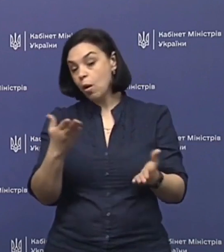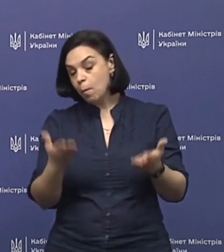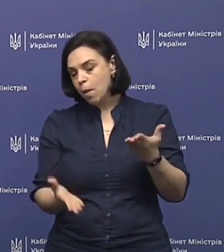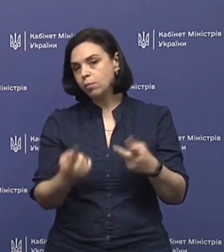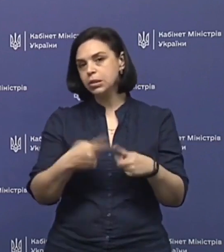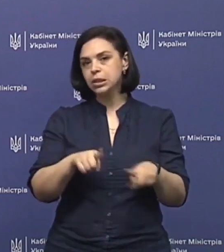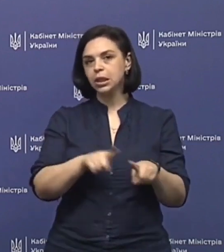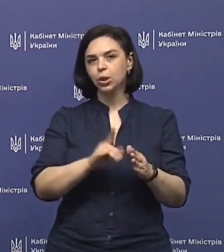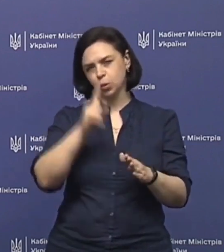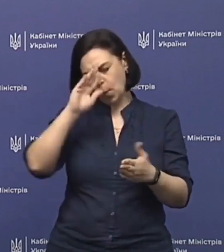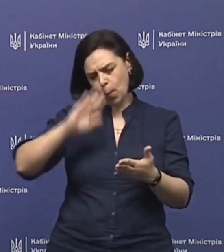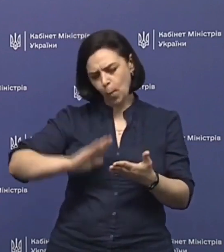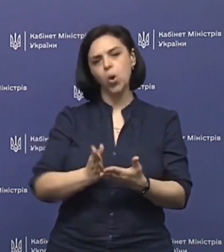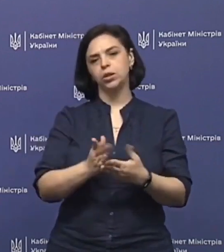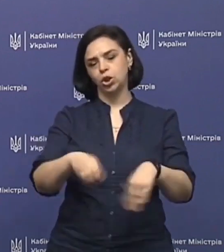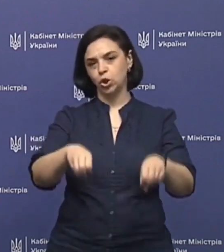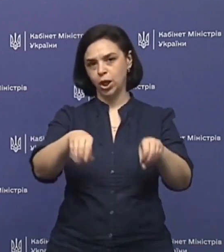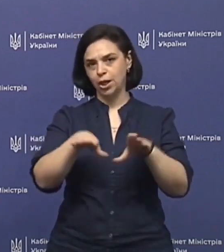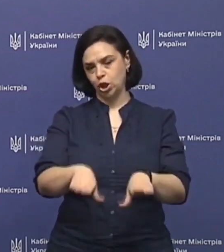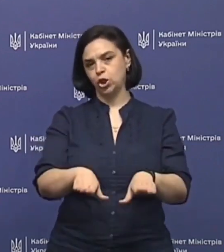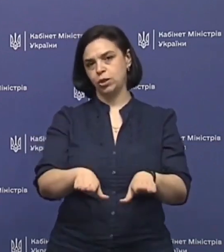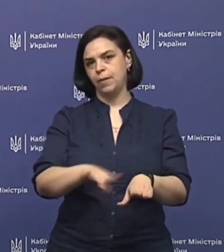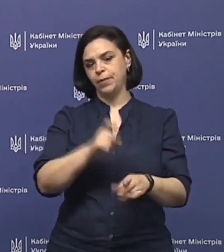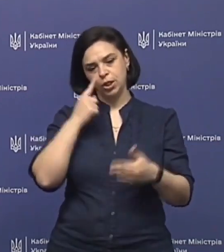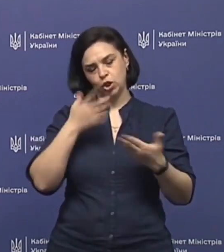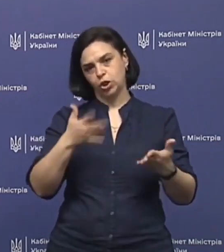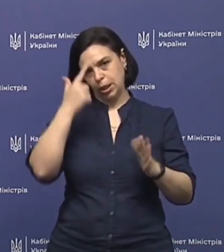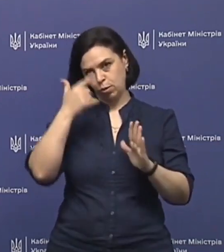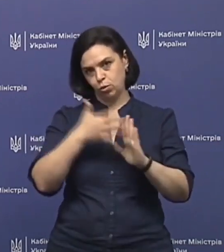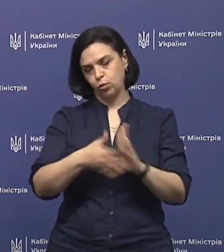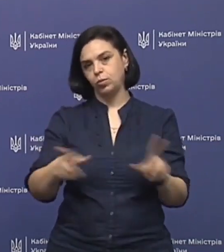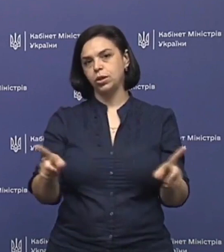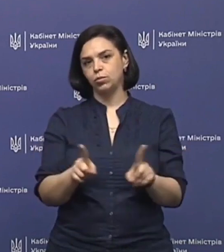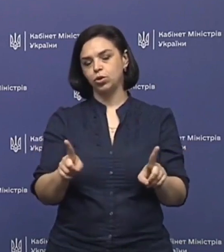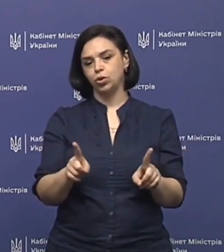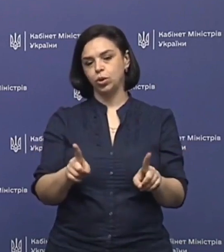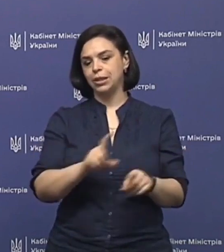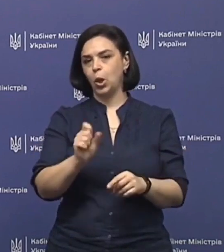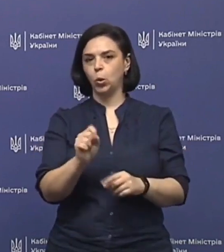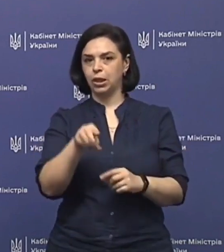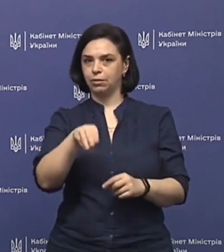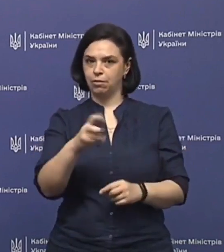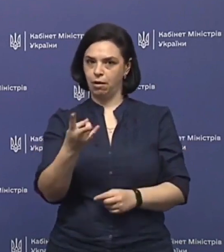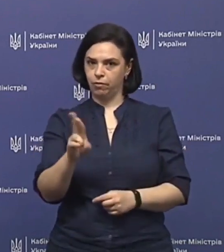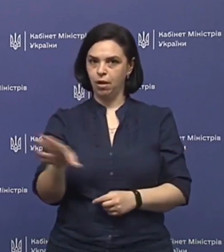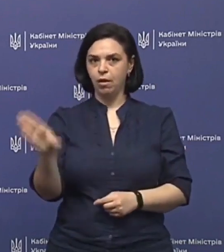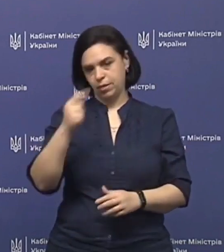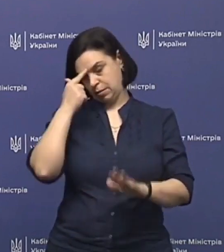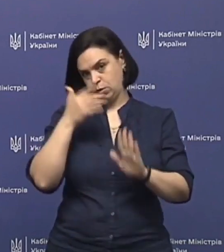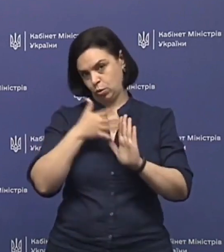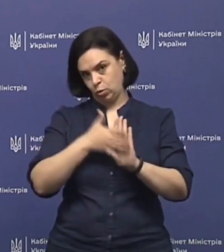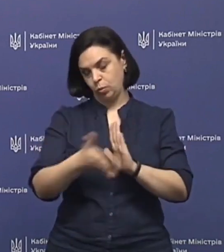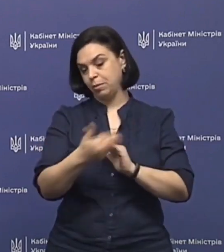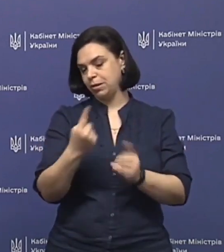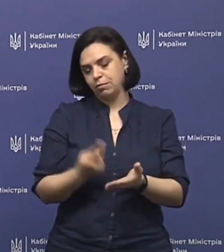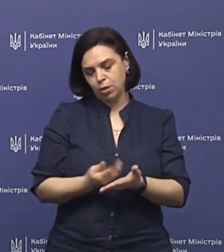це таке стополітичне рішення з чітким розумінням, що з 11 травня всім зрозуміло